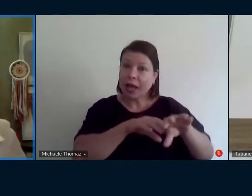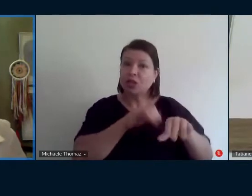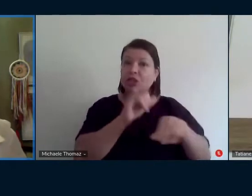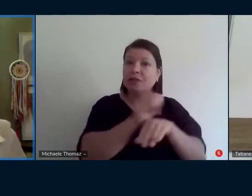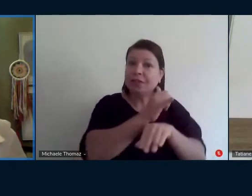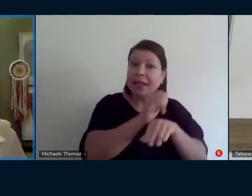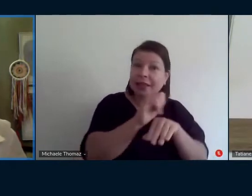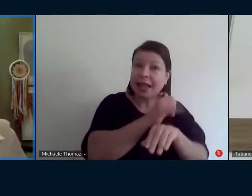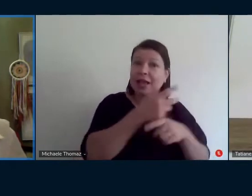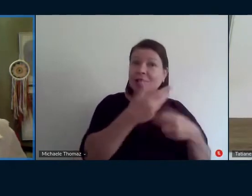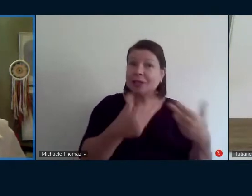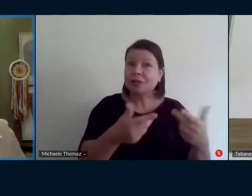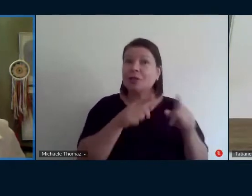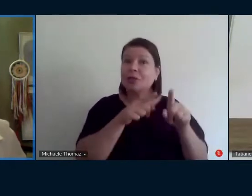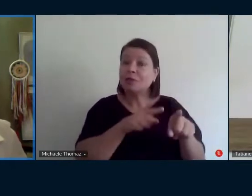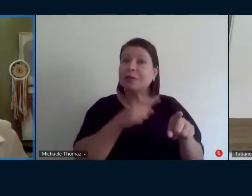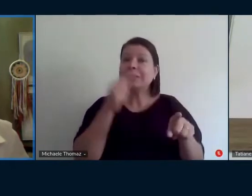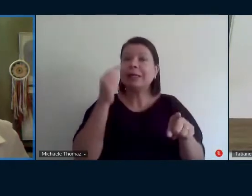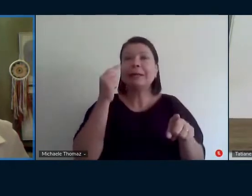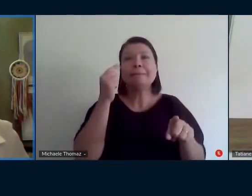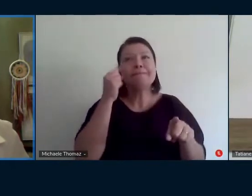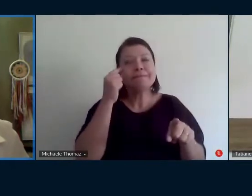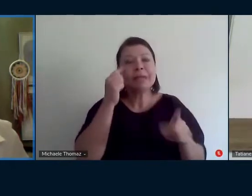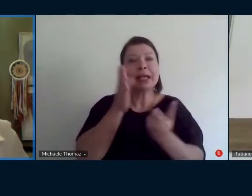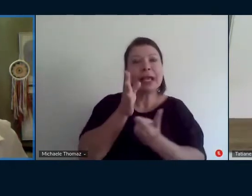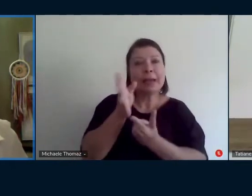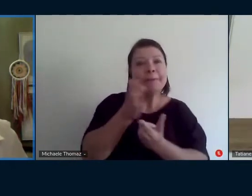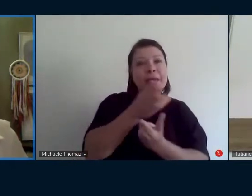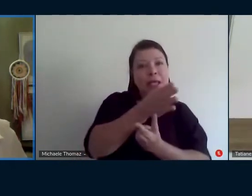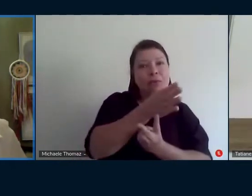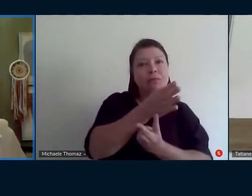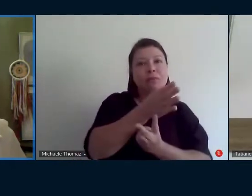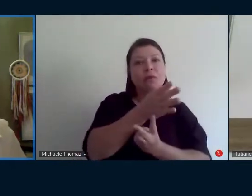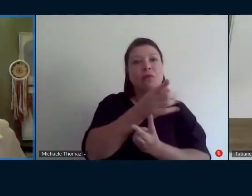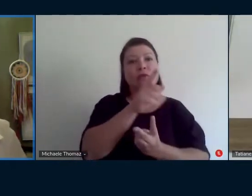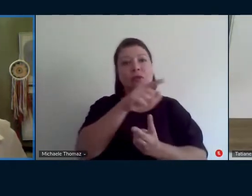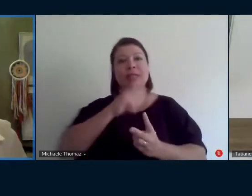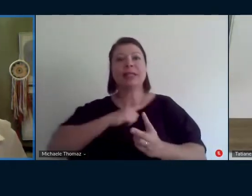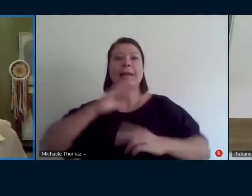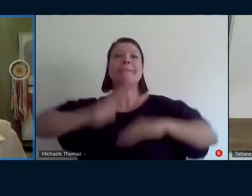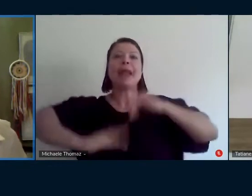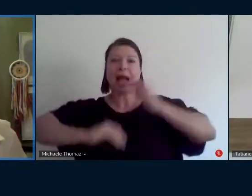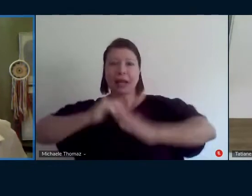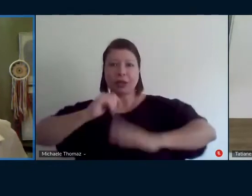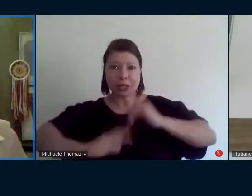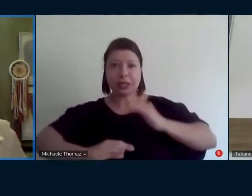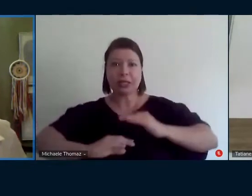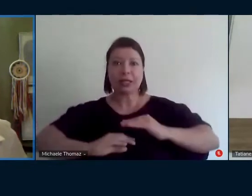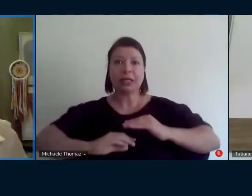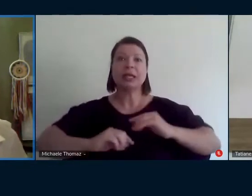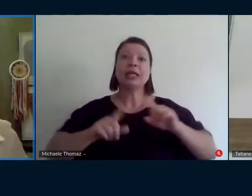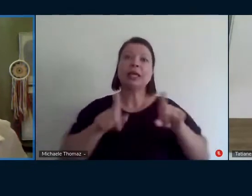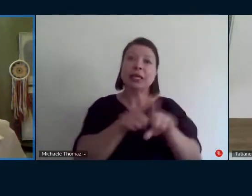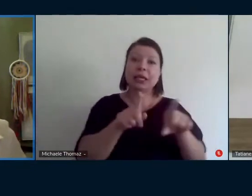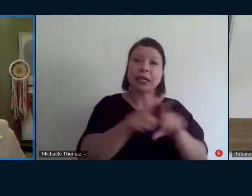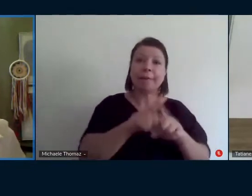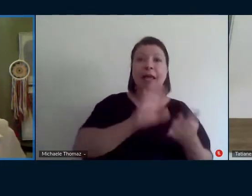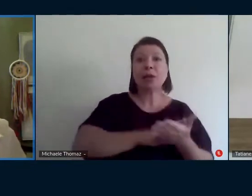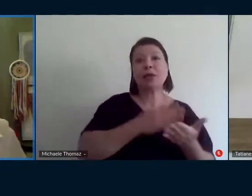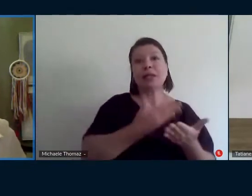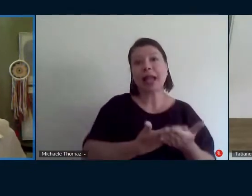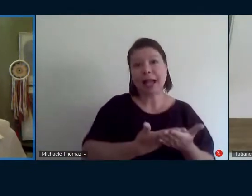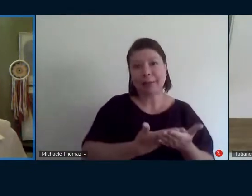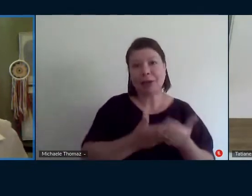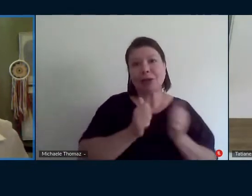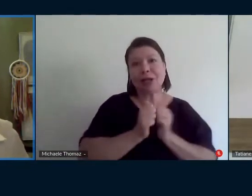para isso que você olha com mais profundidade na prática pedagógica da intérprete que está ali em jogo então tem